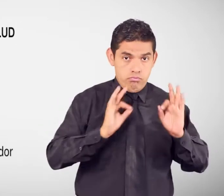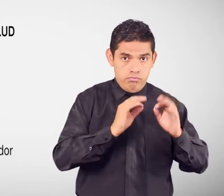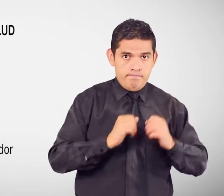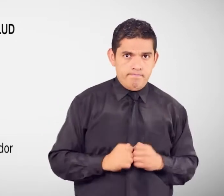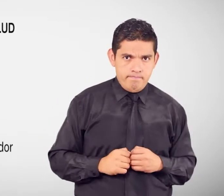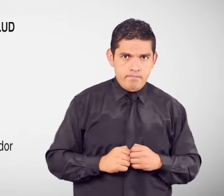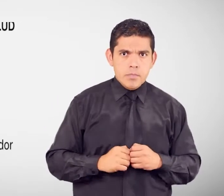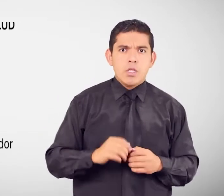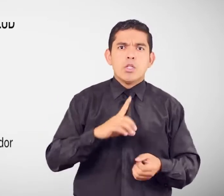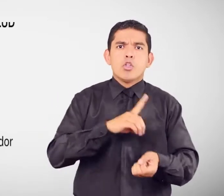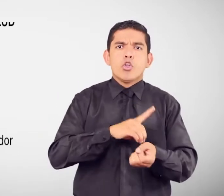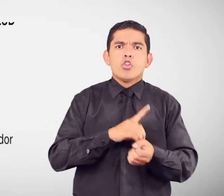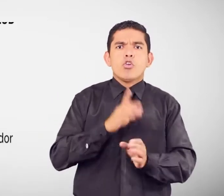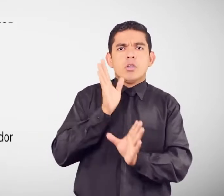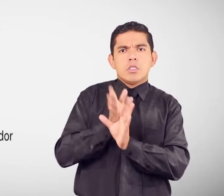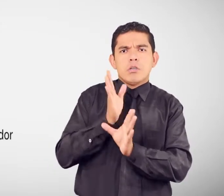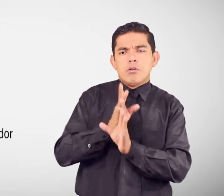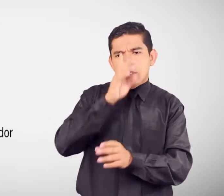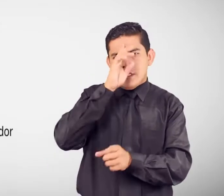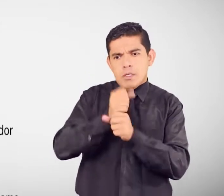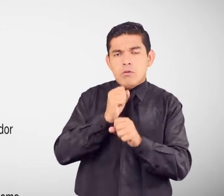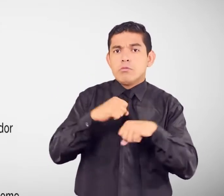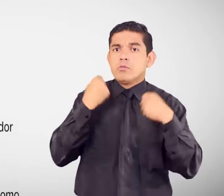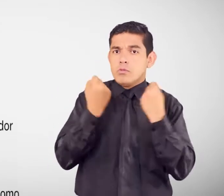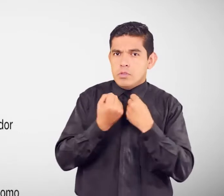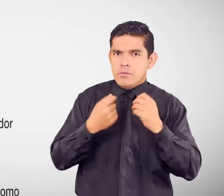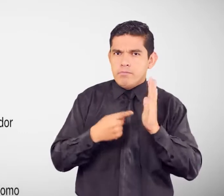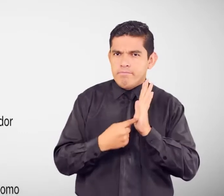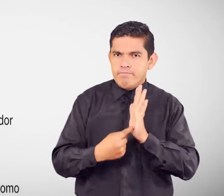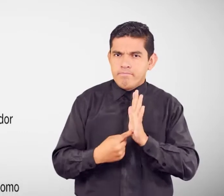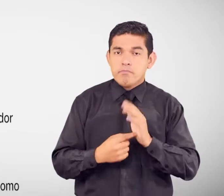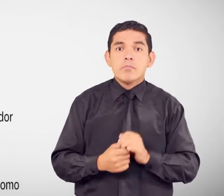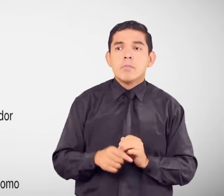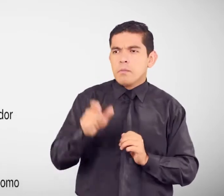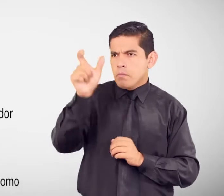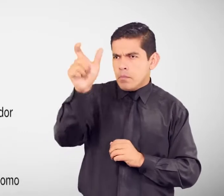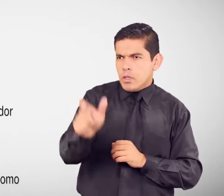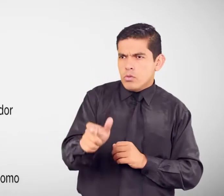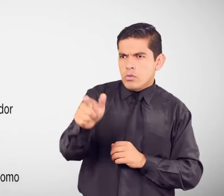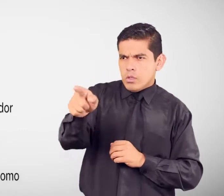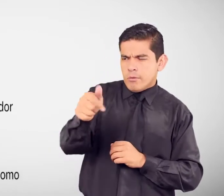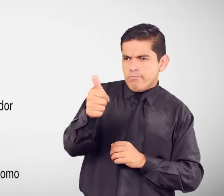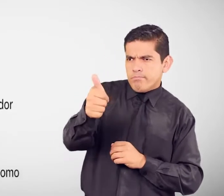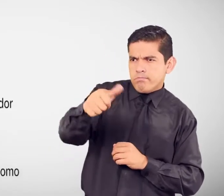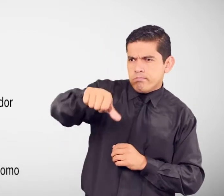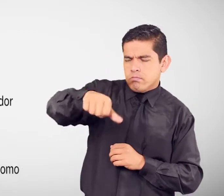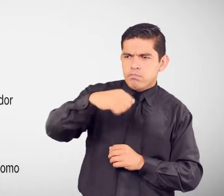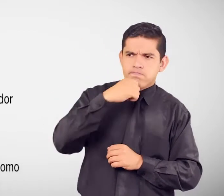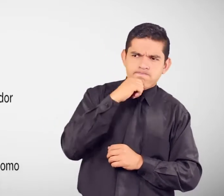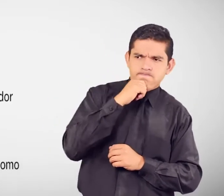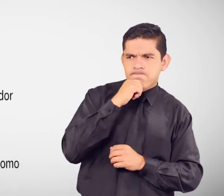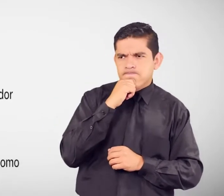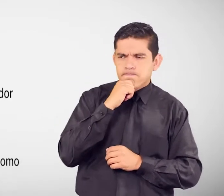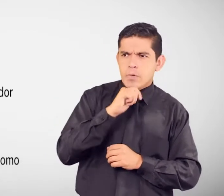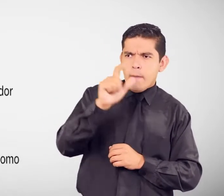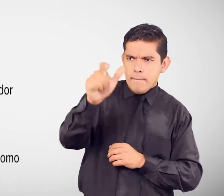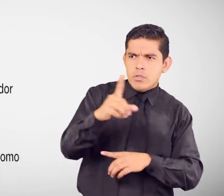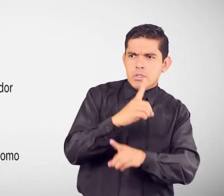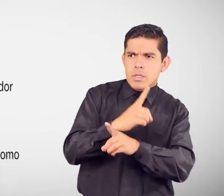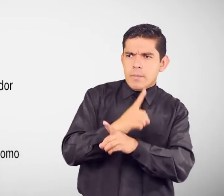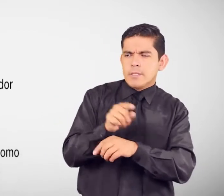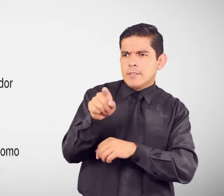psicólogo Y trabajador social Determinan Si una persona Puede ser O no considerada Como persona Con discapacidad